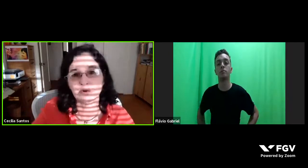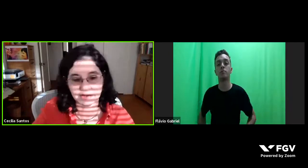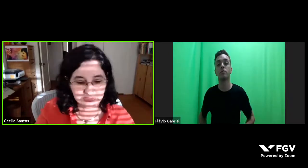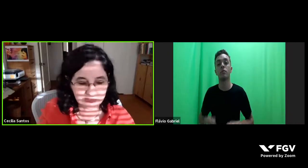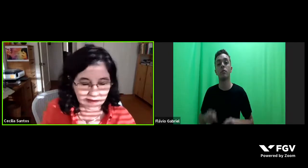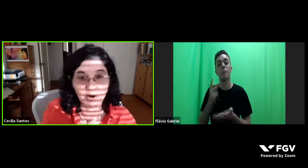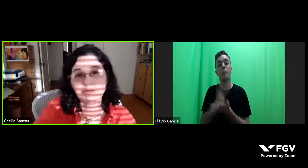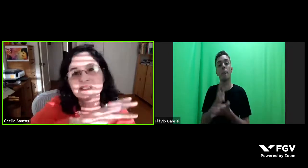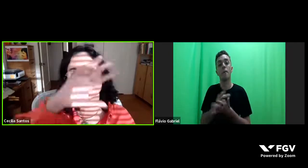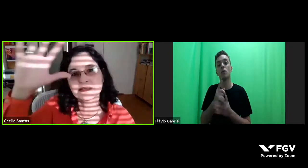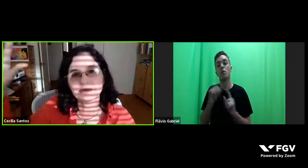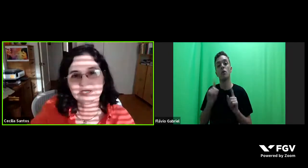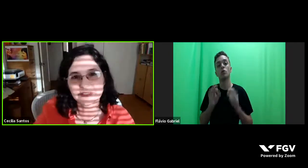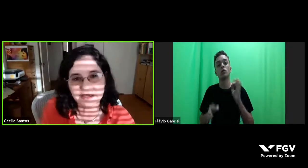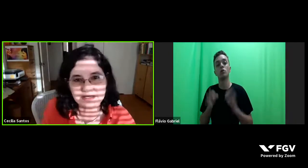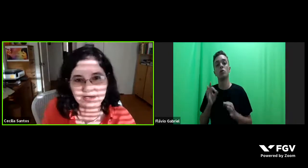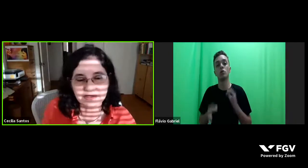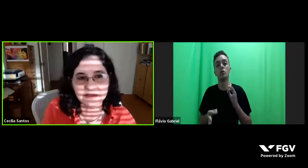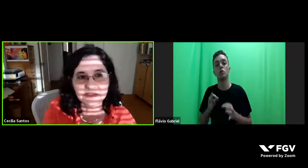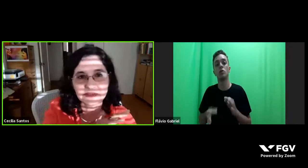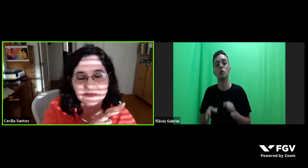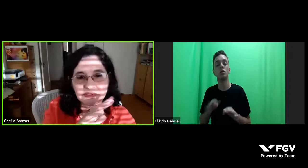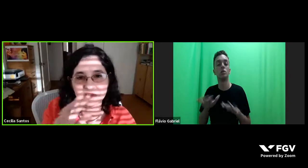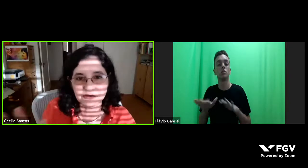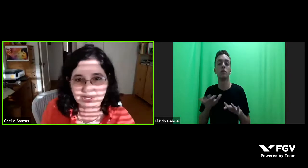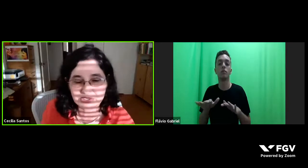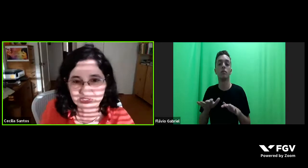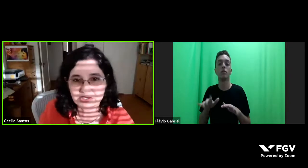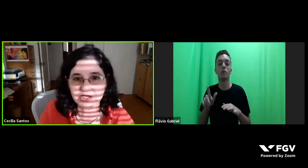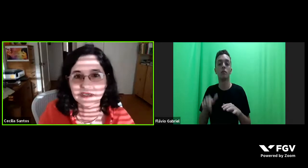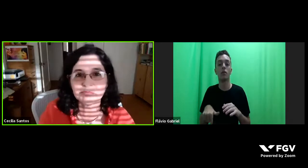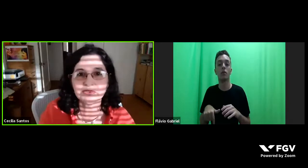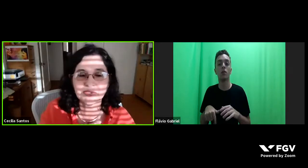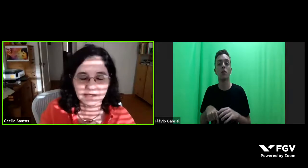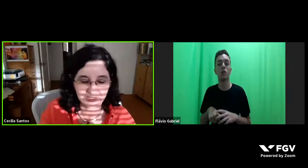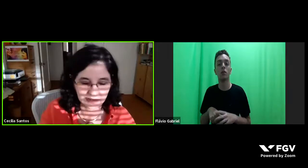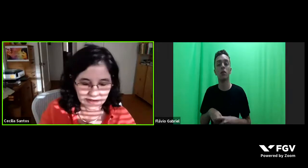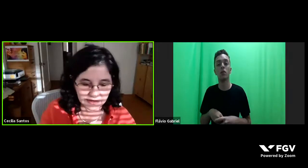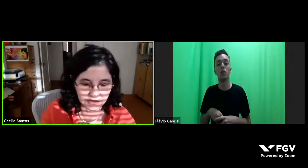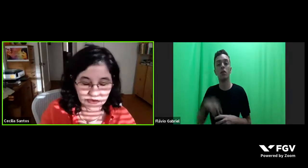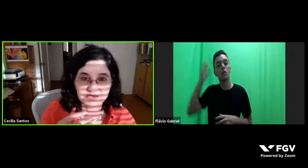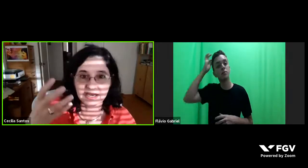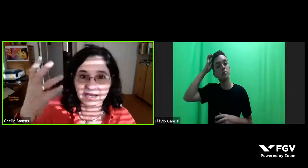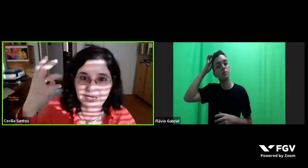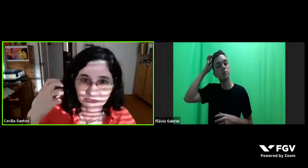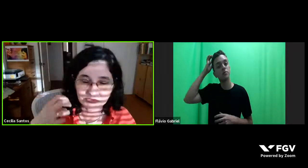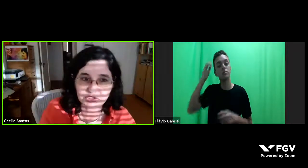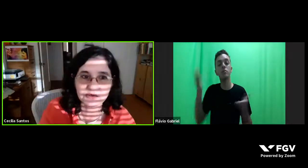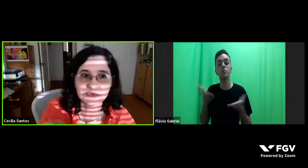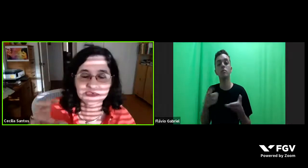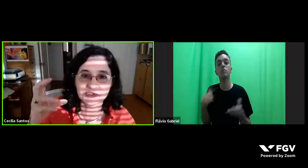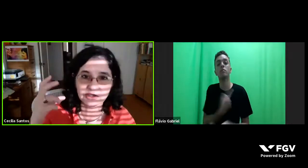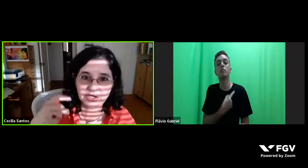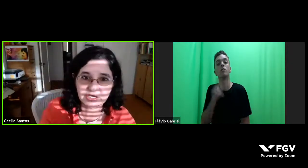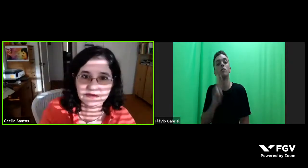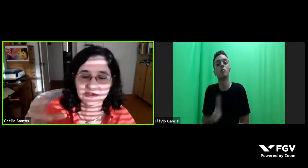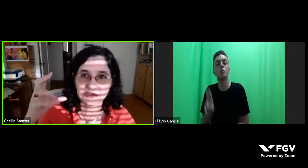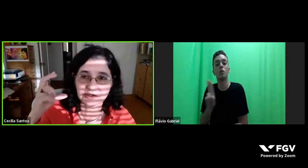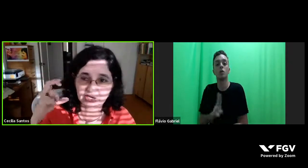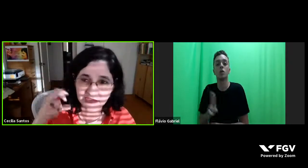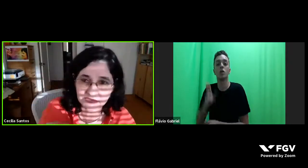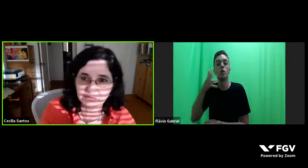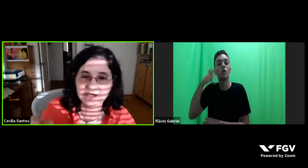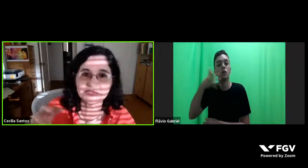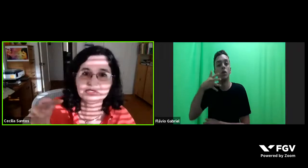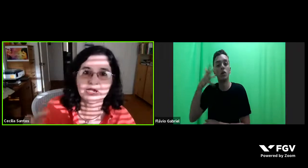judicialmente. A mobilização aqui está sendo entendida num sentido bastante amplo, de usar um discurso de direitos